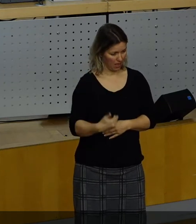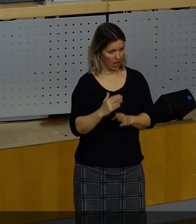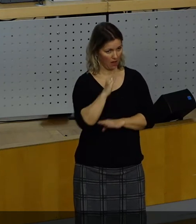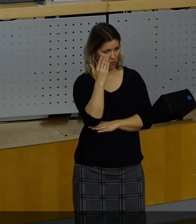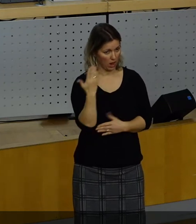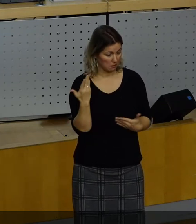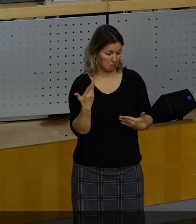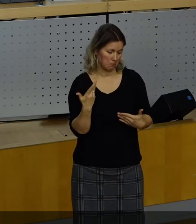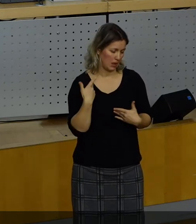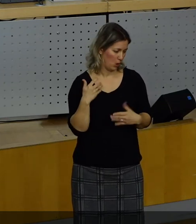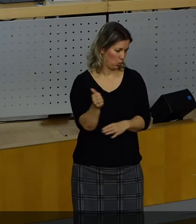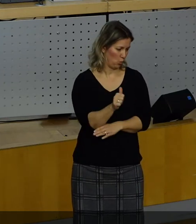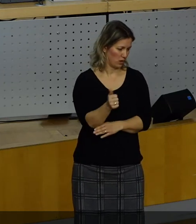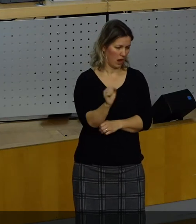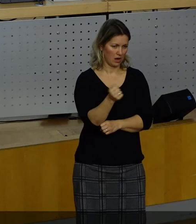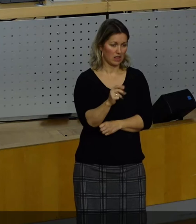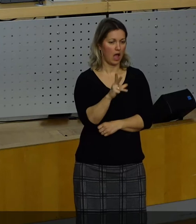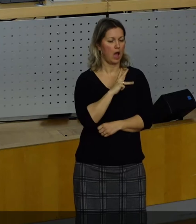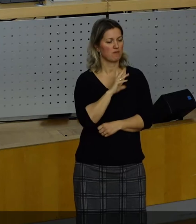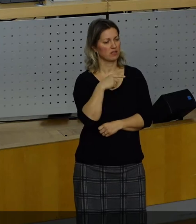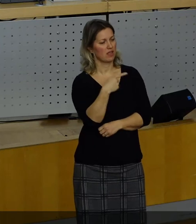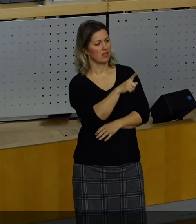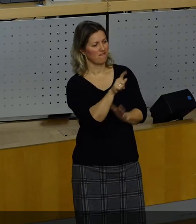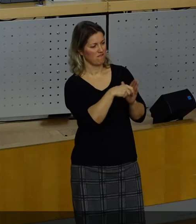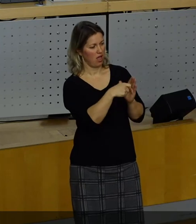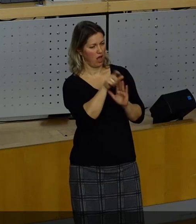nicht zu beurteilen. Das wird der Wähler beurteilen.